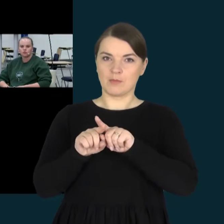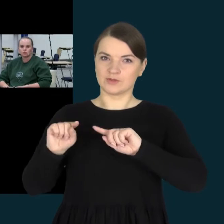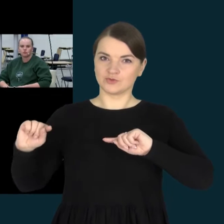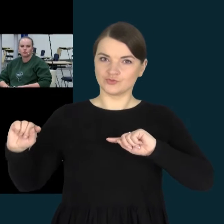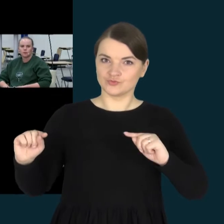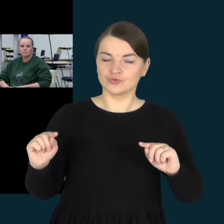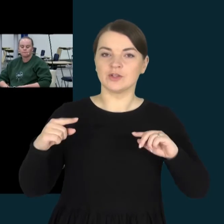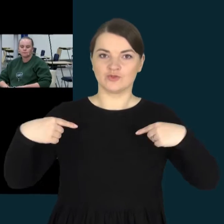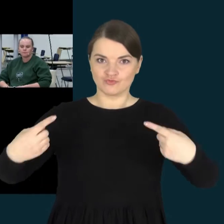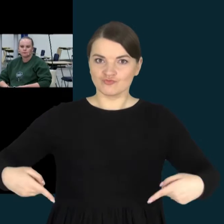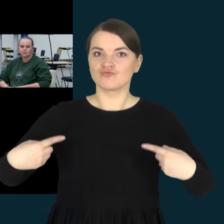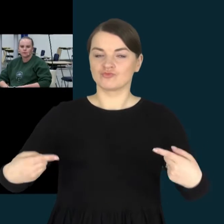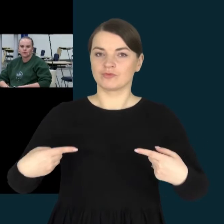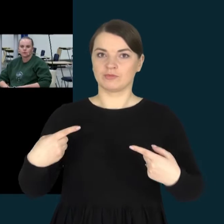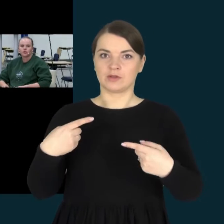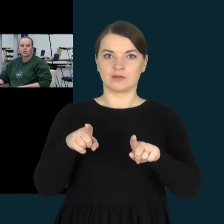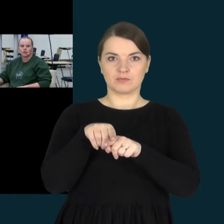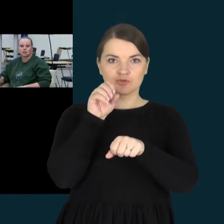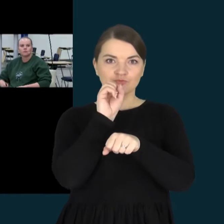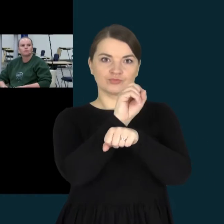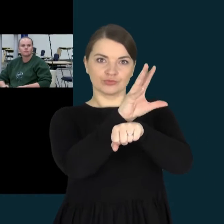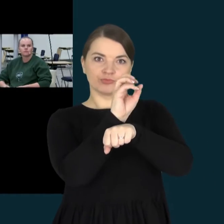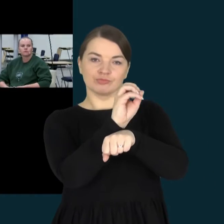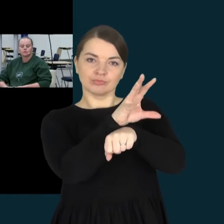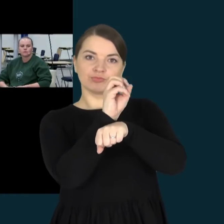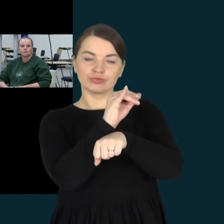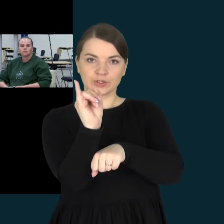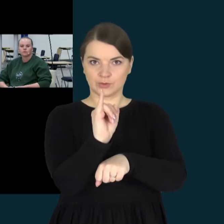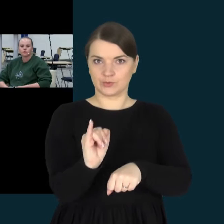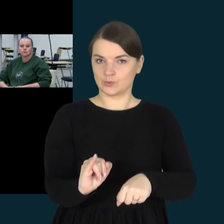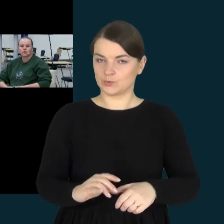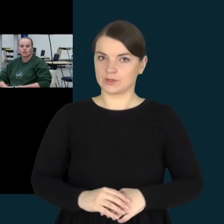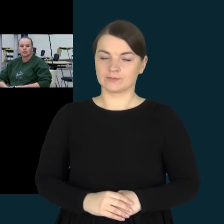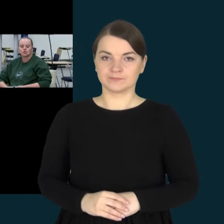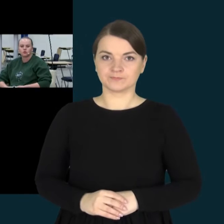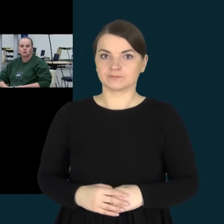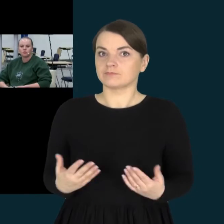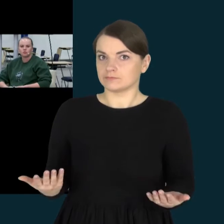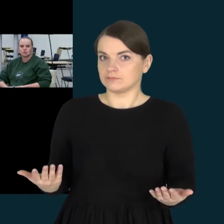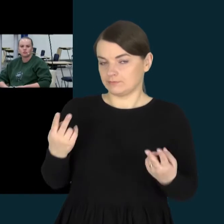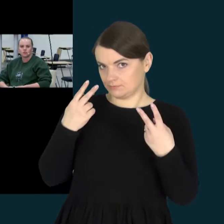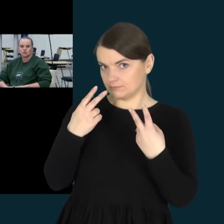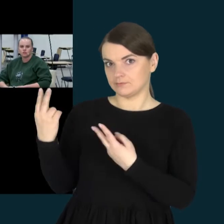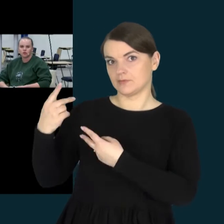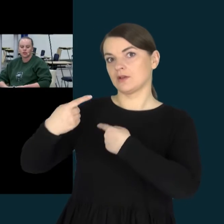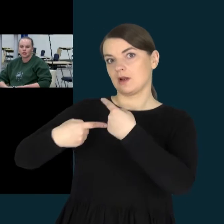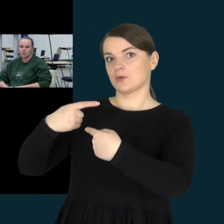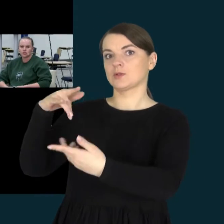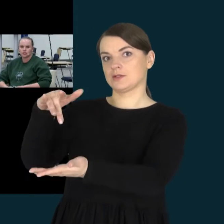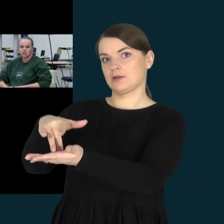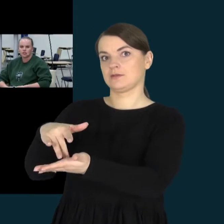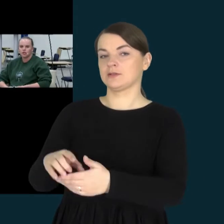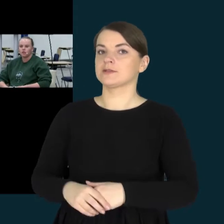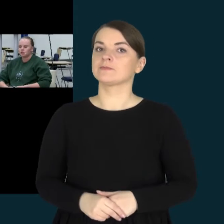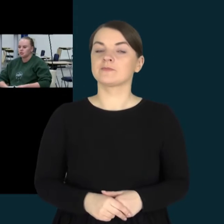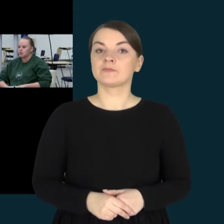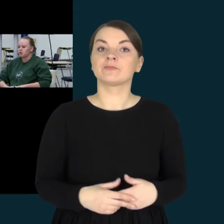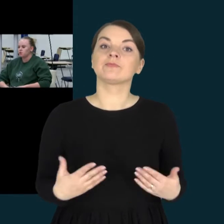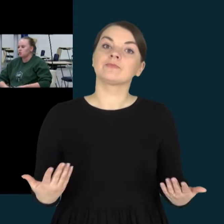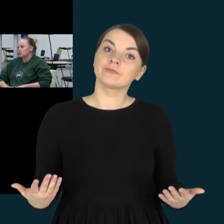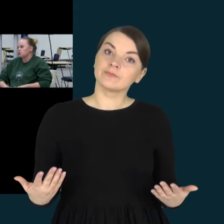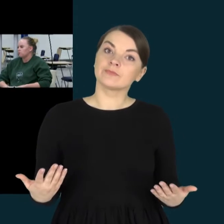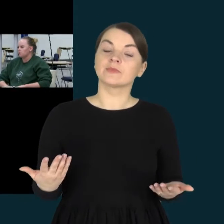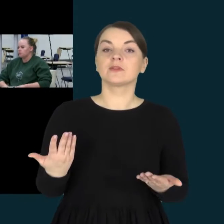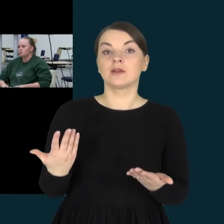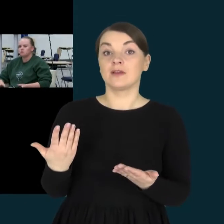švyturį su jūra. Tokie yra duomenis raidos centro, tokie yra tiesa. Todėl